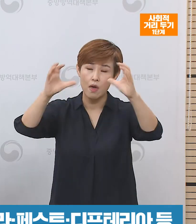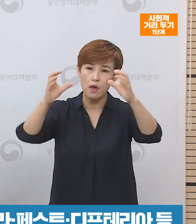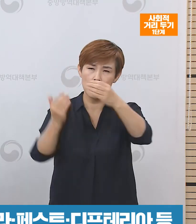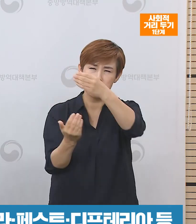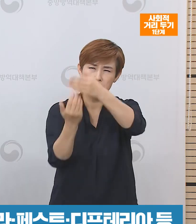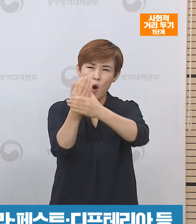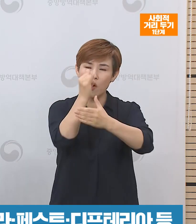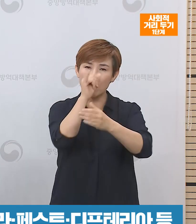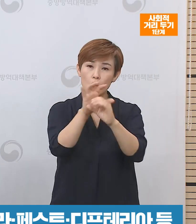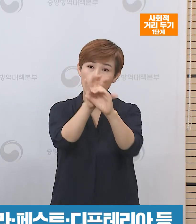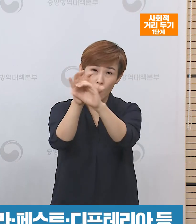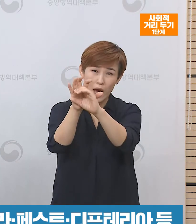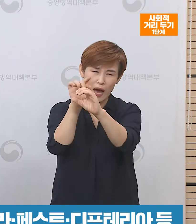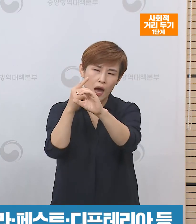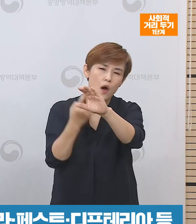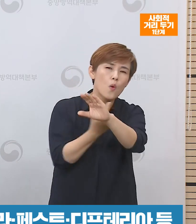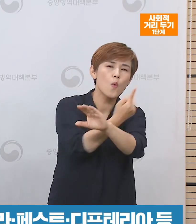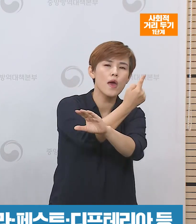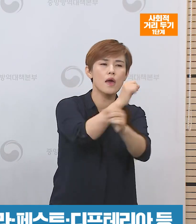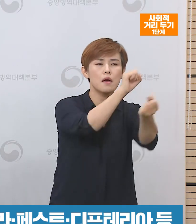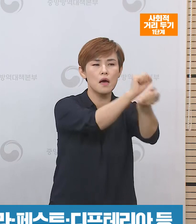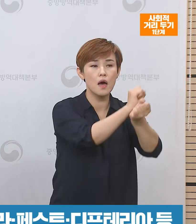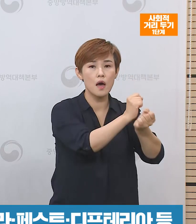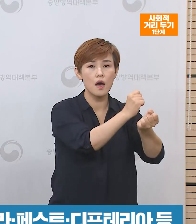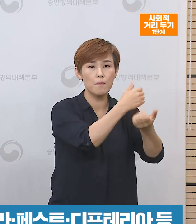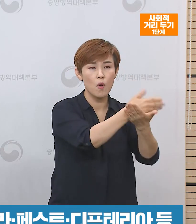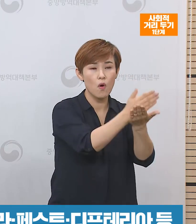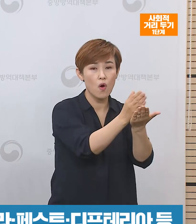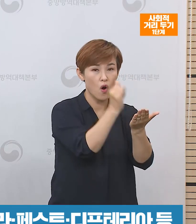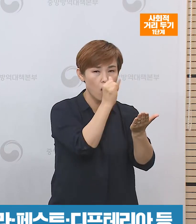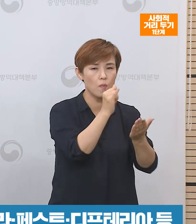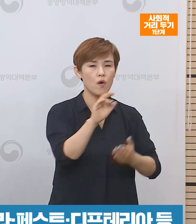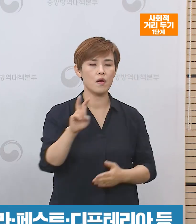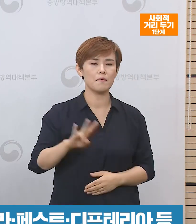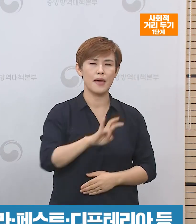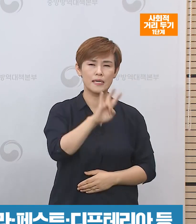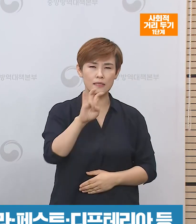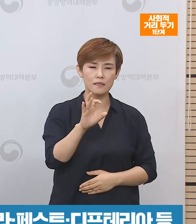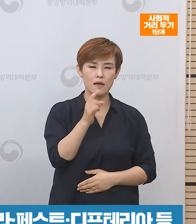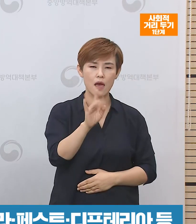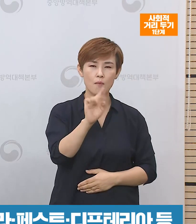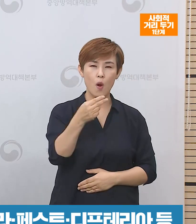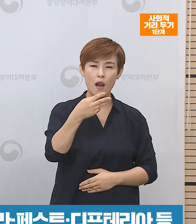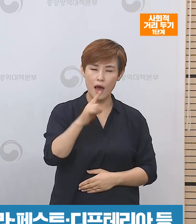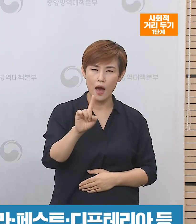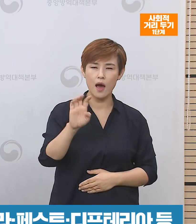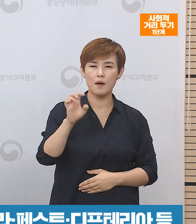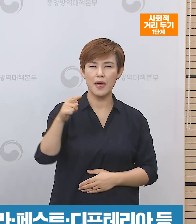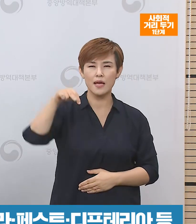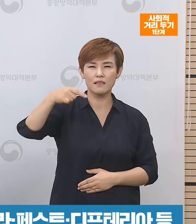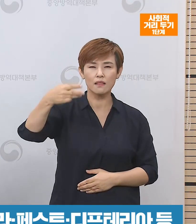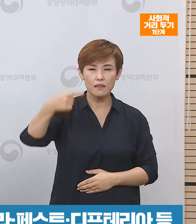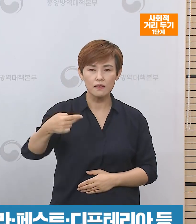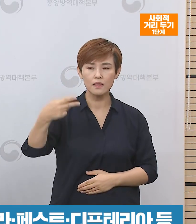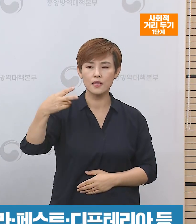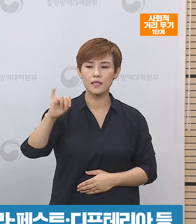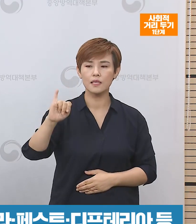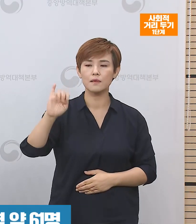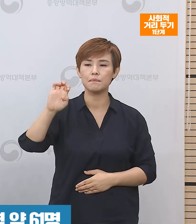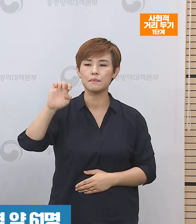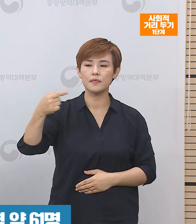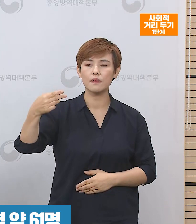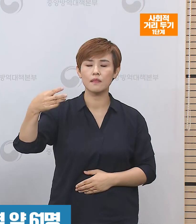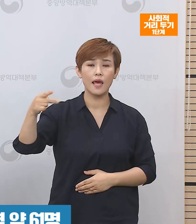코로나19 이외의 주요 감염병으로는 메르스, 에볼라, 페스트, 디프테리아 등이 있습니다.